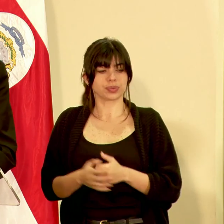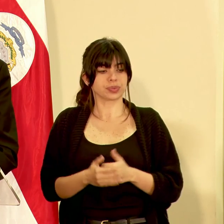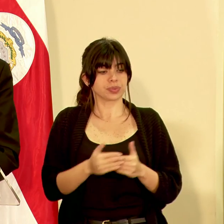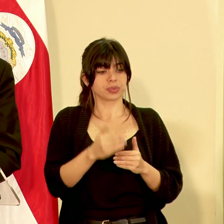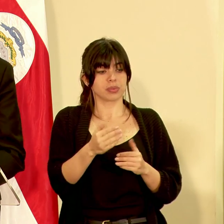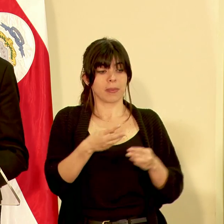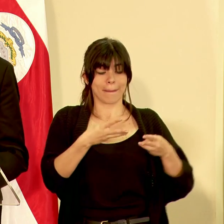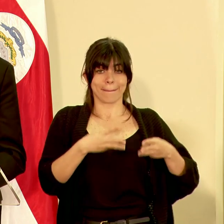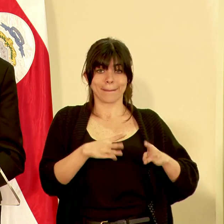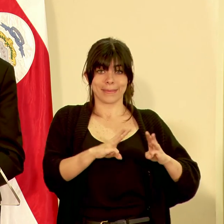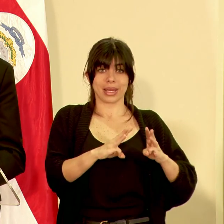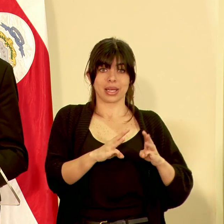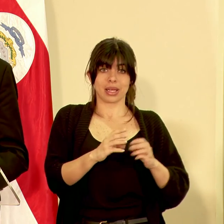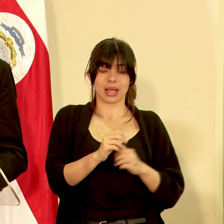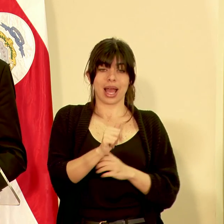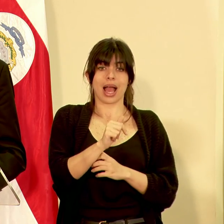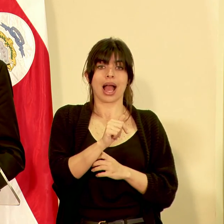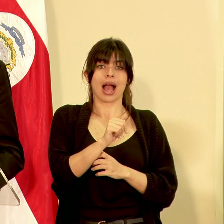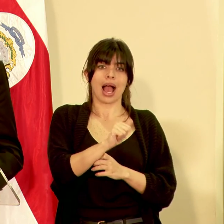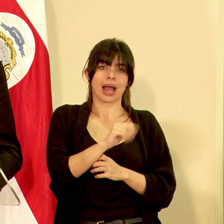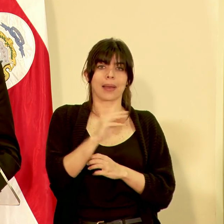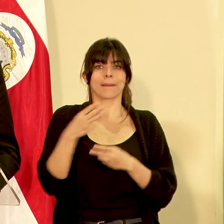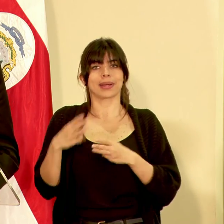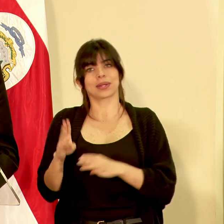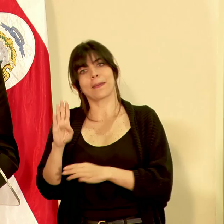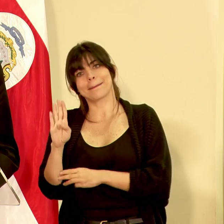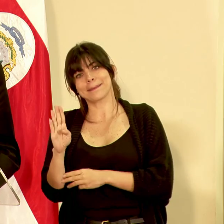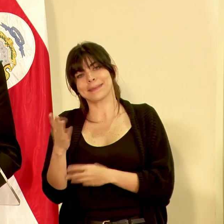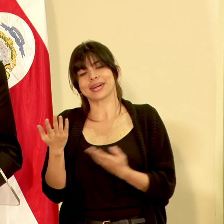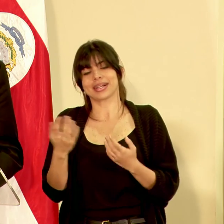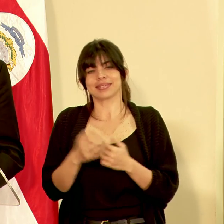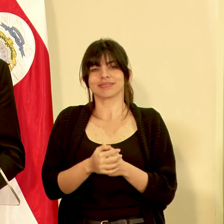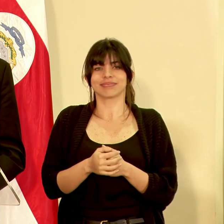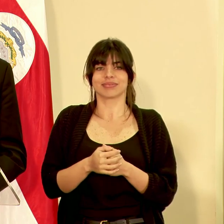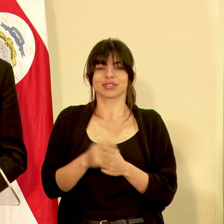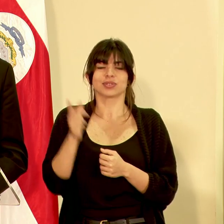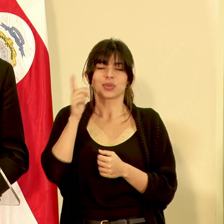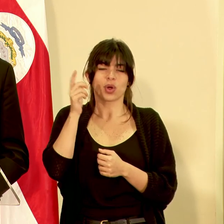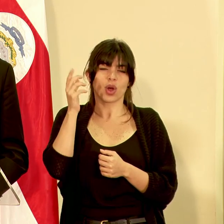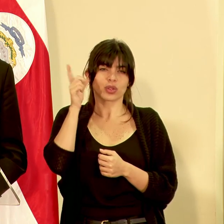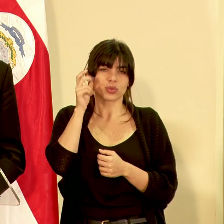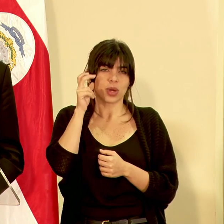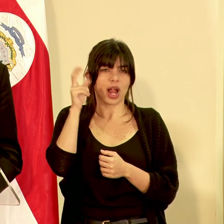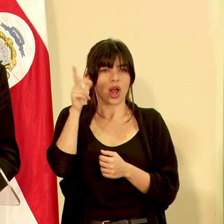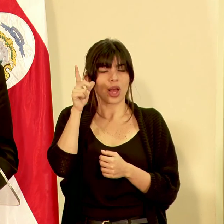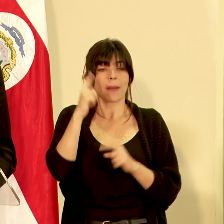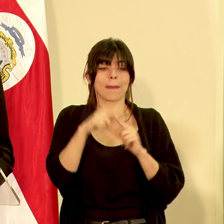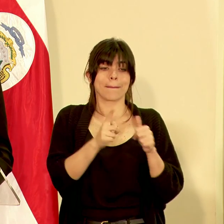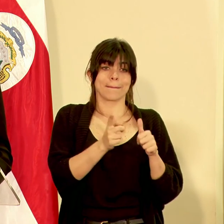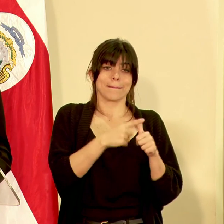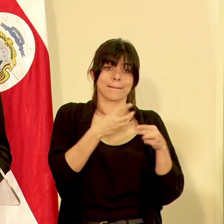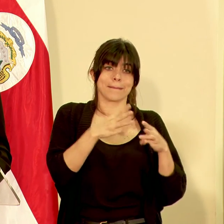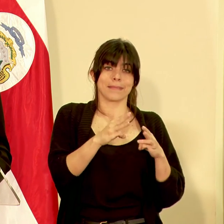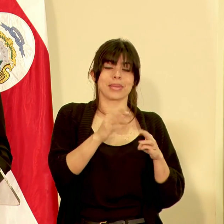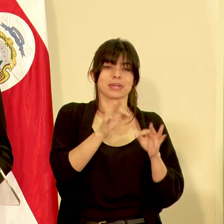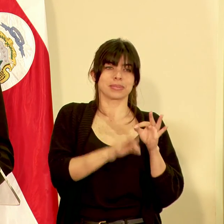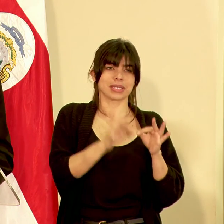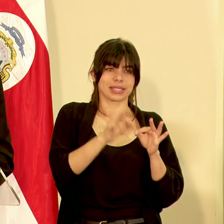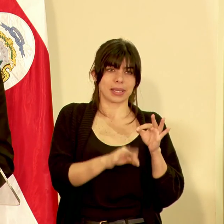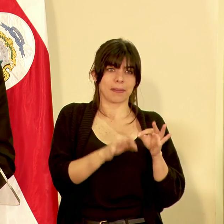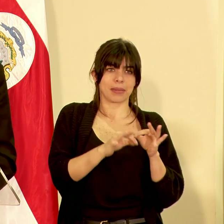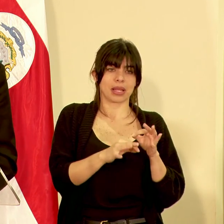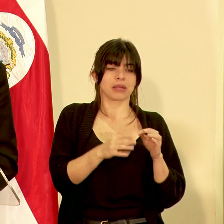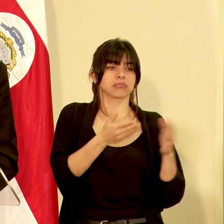que es el método A y el método B que es por más redundante que suene el primer método es el más sencillo es básicamente